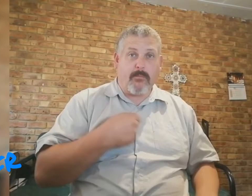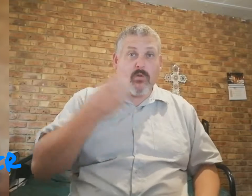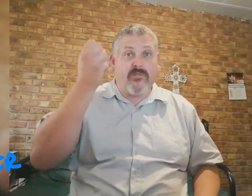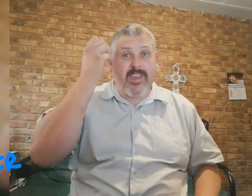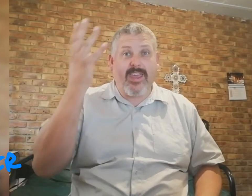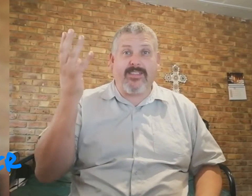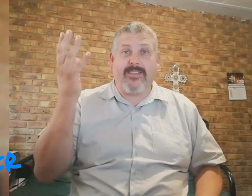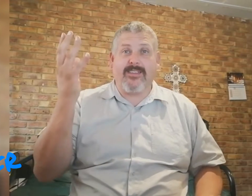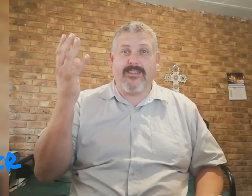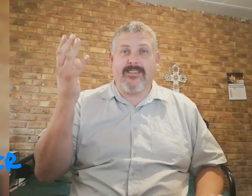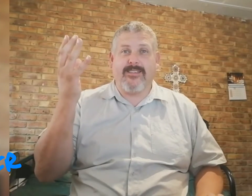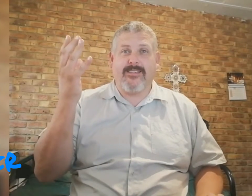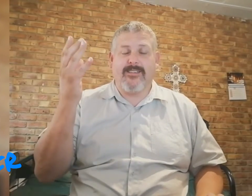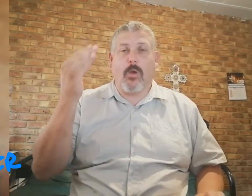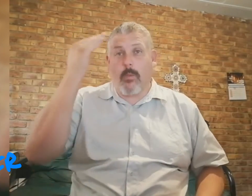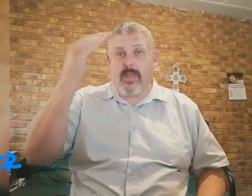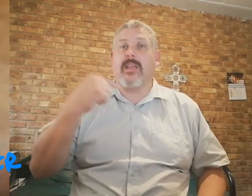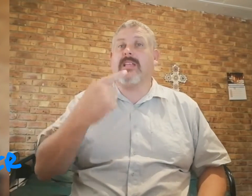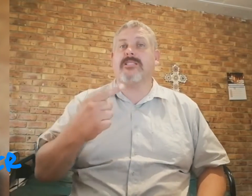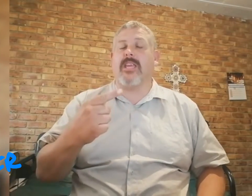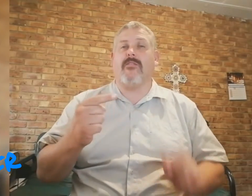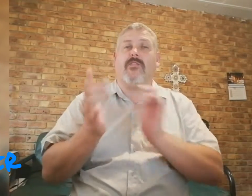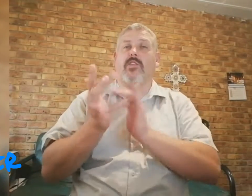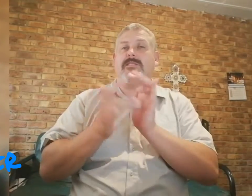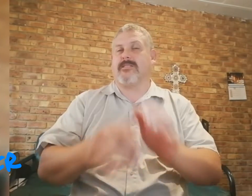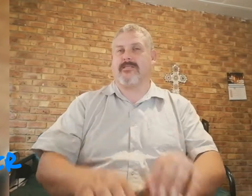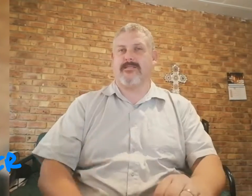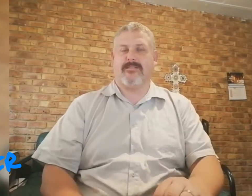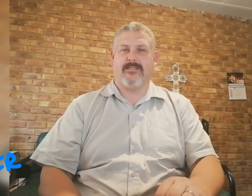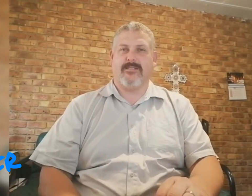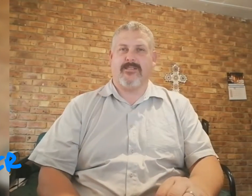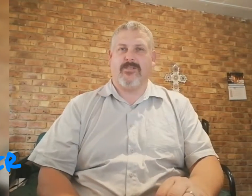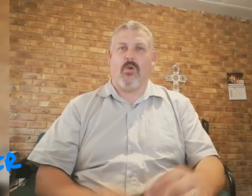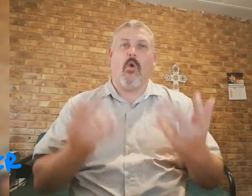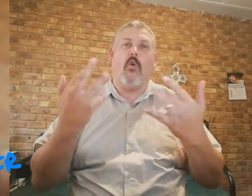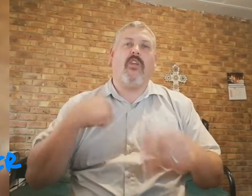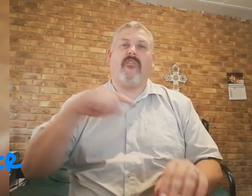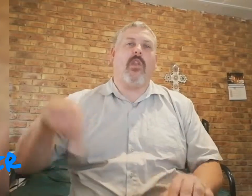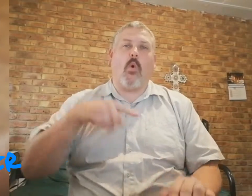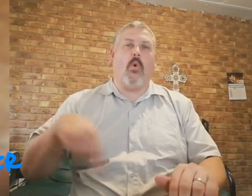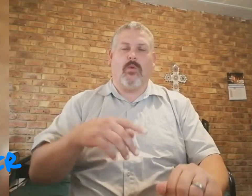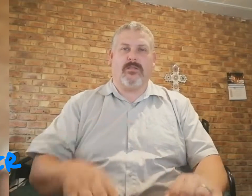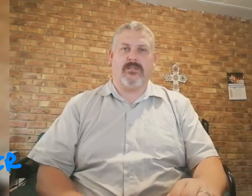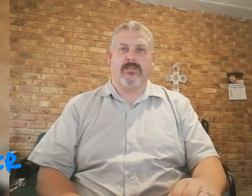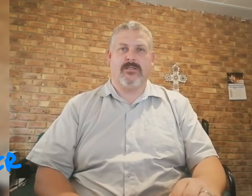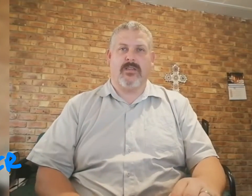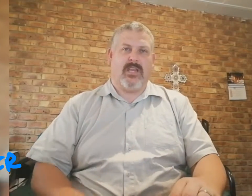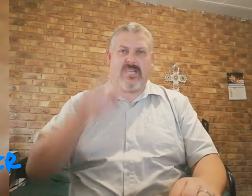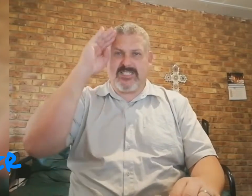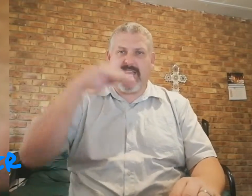ons vergeet, om dank te sê vir Jesus. Hoeveel van ons, is